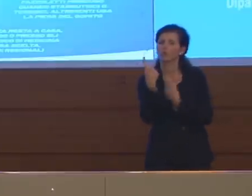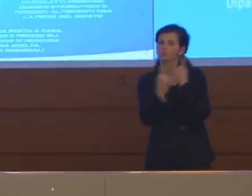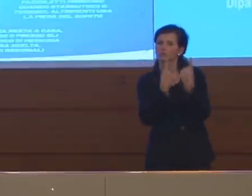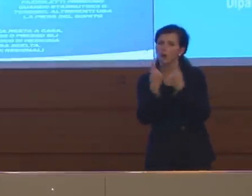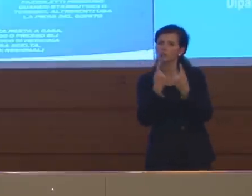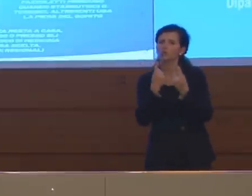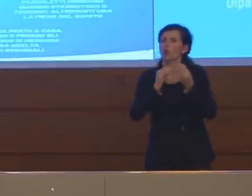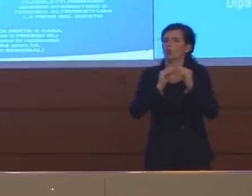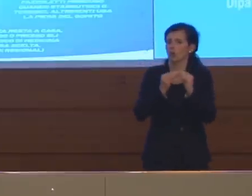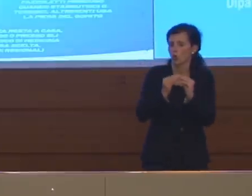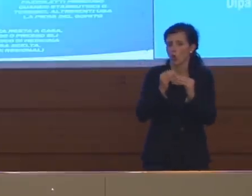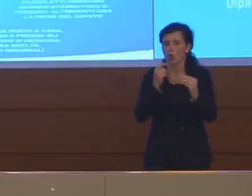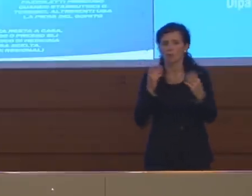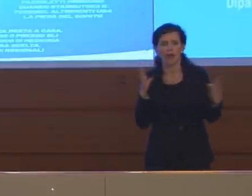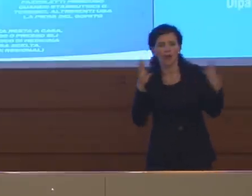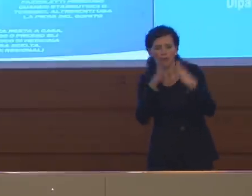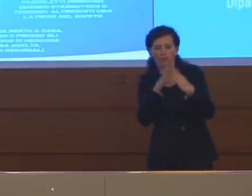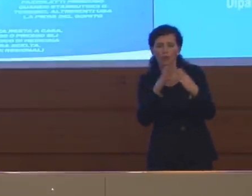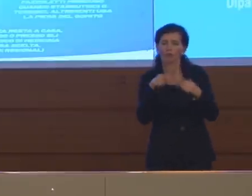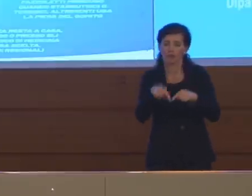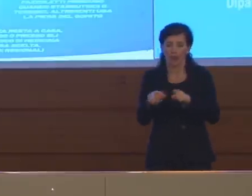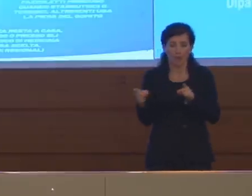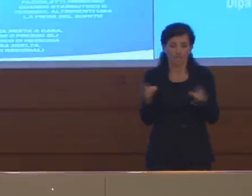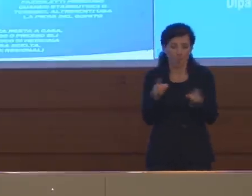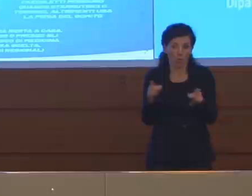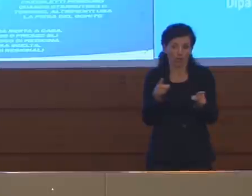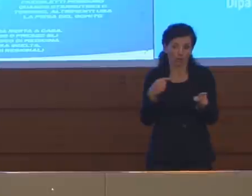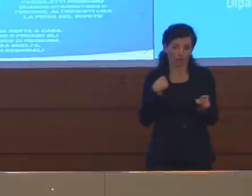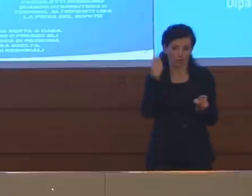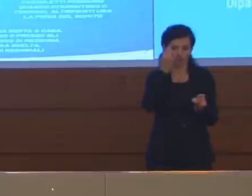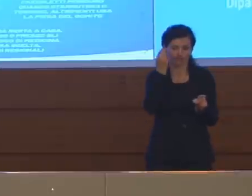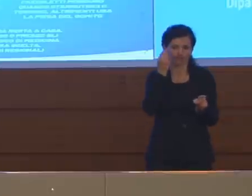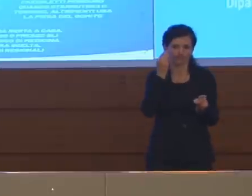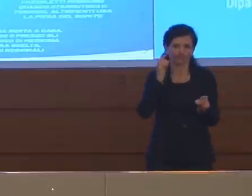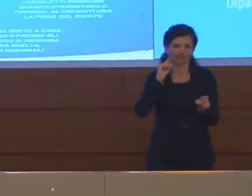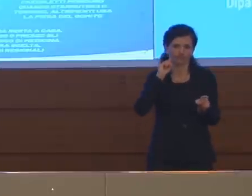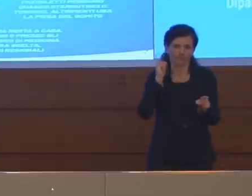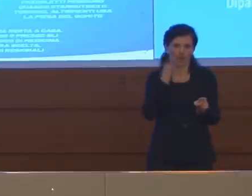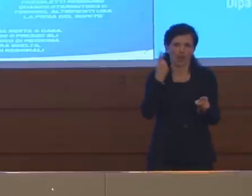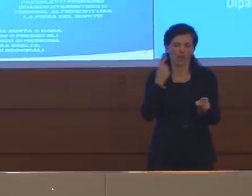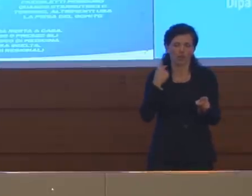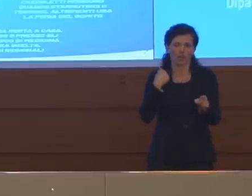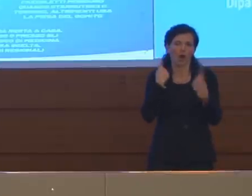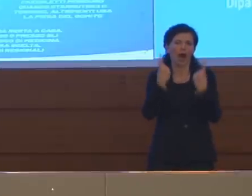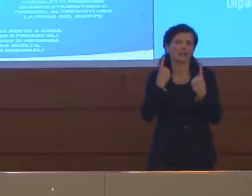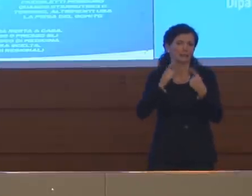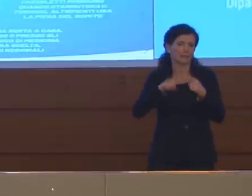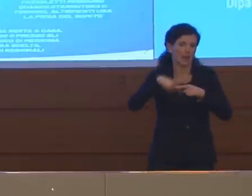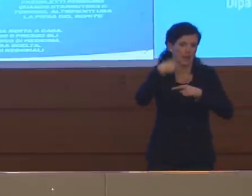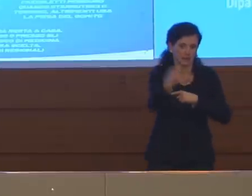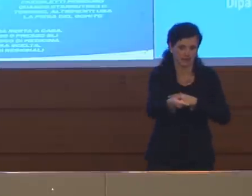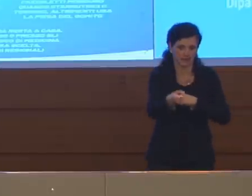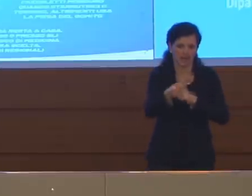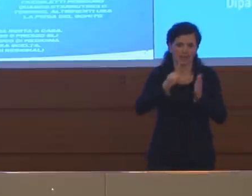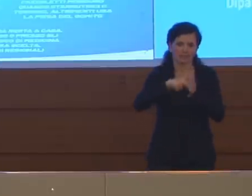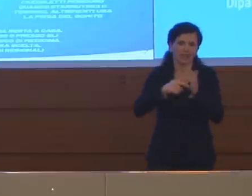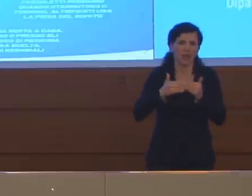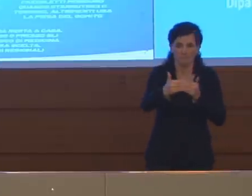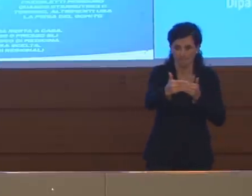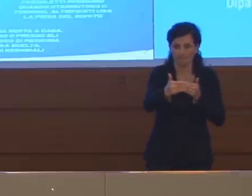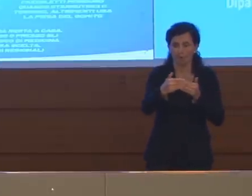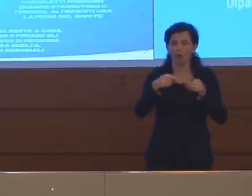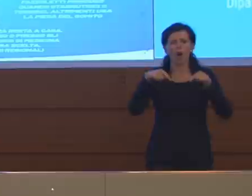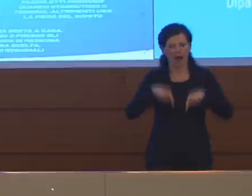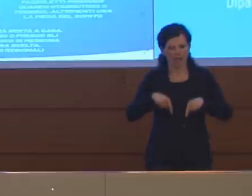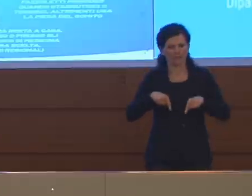lascerei a tra qualche tempo sostanzialmente. Nel senso che l'idea è